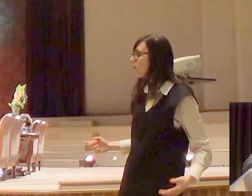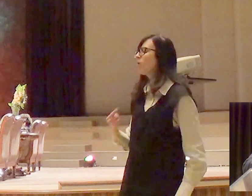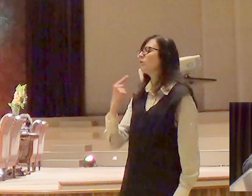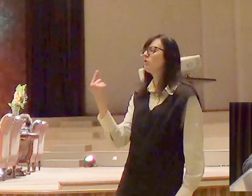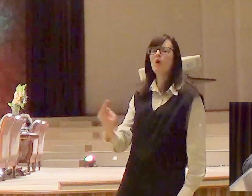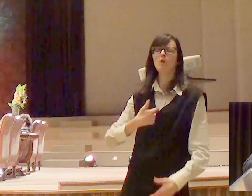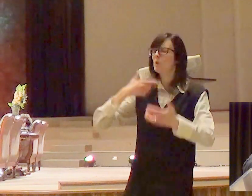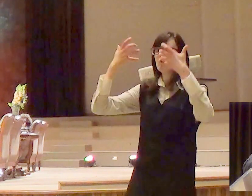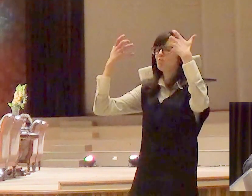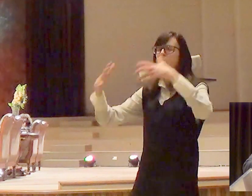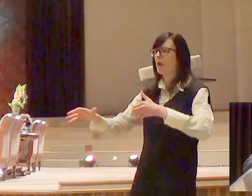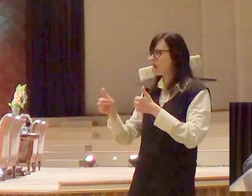iremos